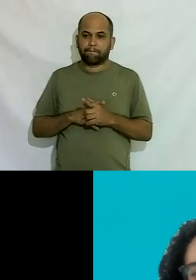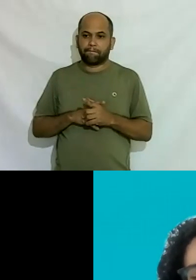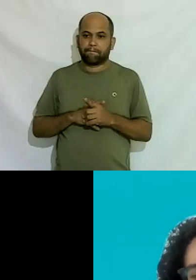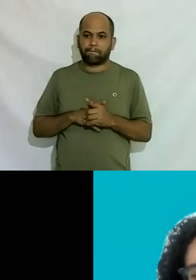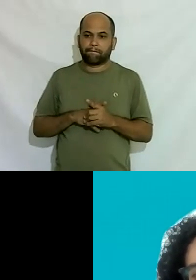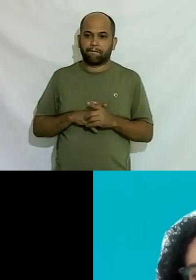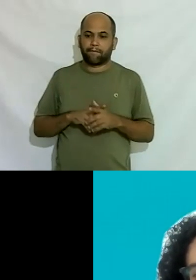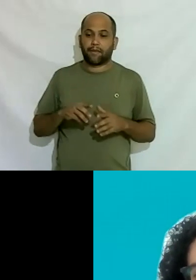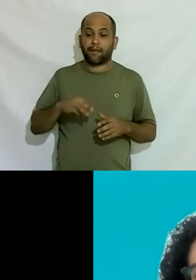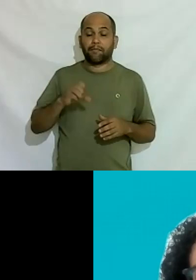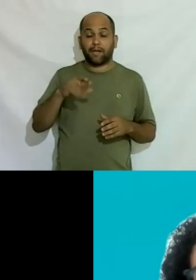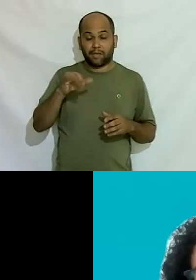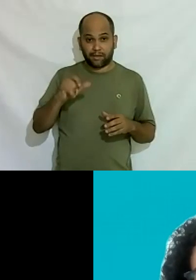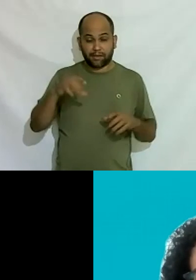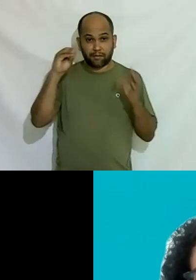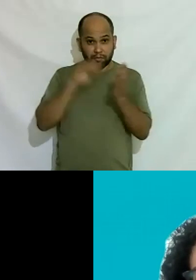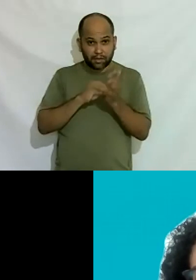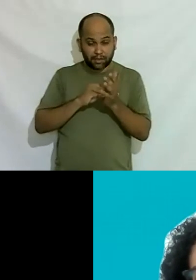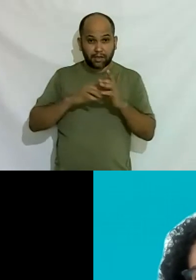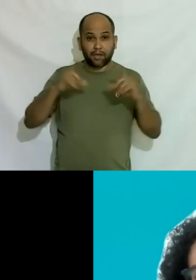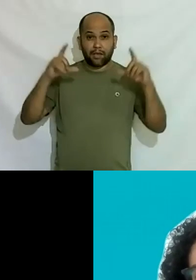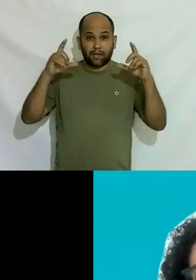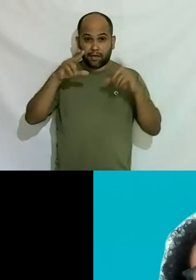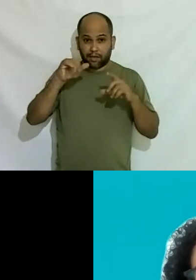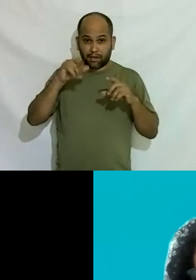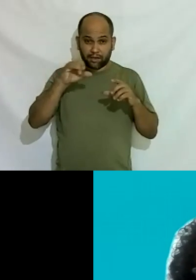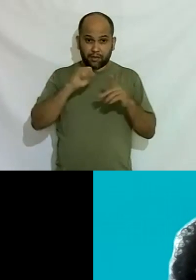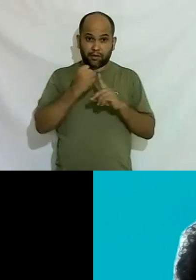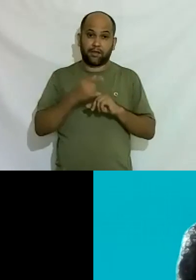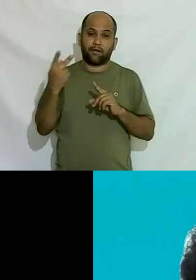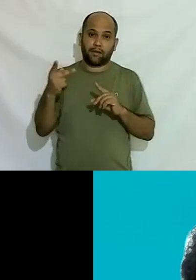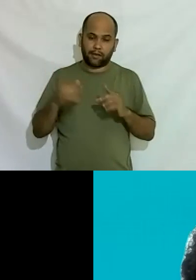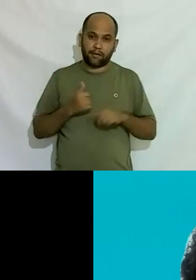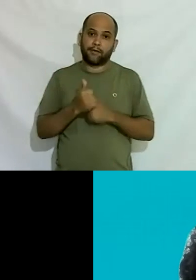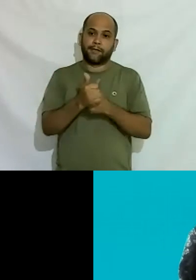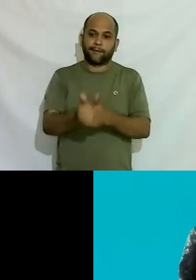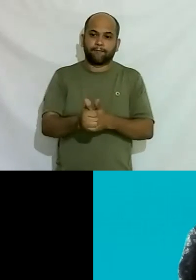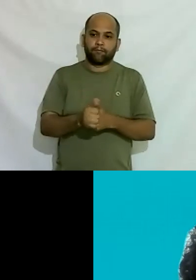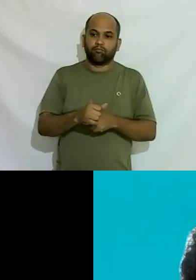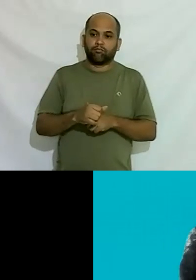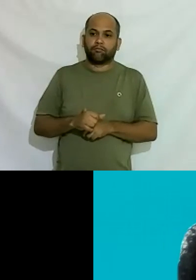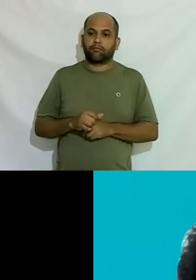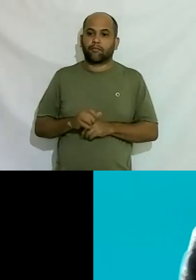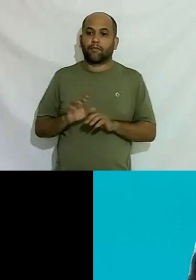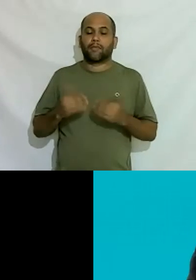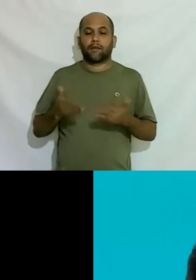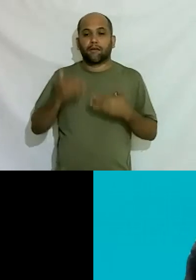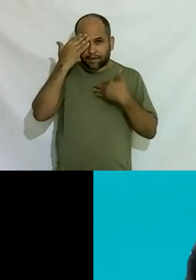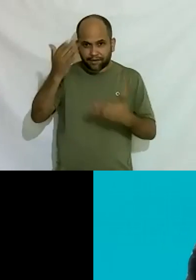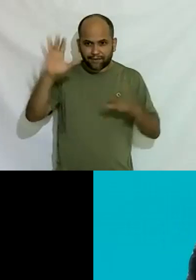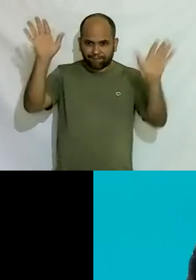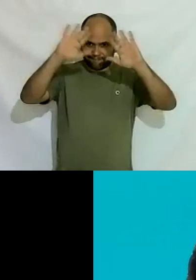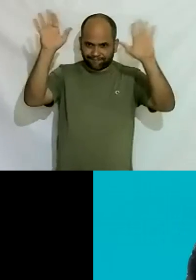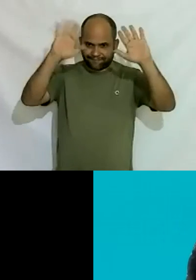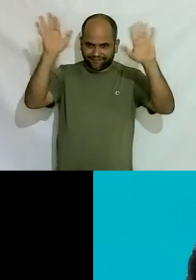a Márcia vai colocar as redes sociais dela aí para vocês seguirem e enquanto isso agradeço o Damião pela